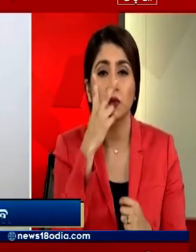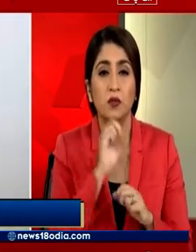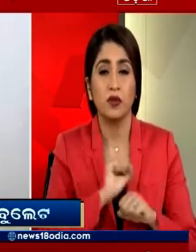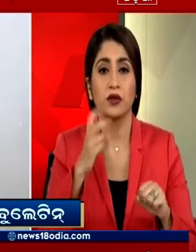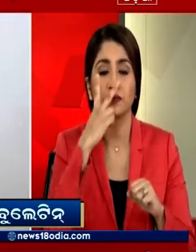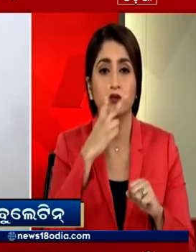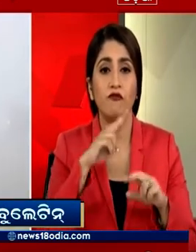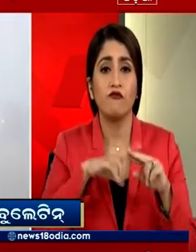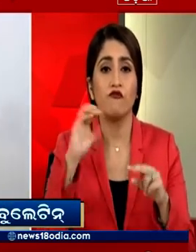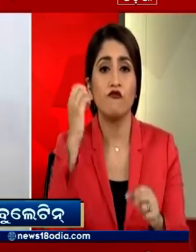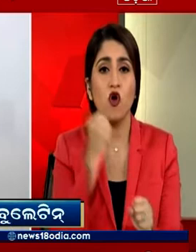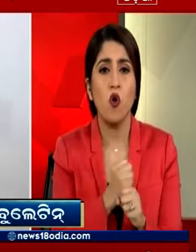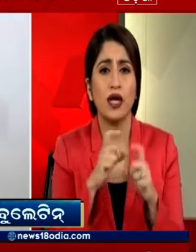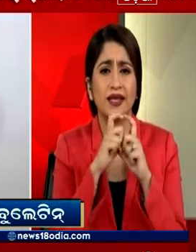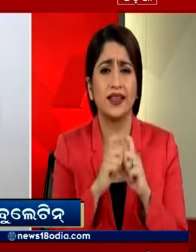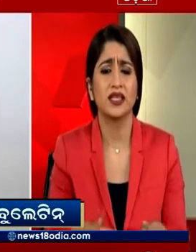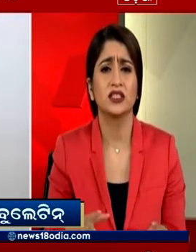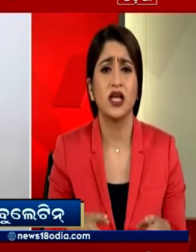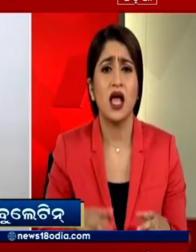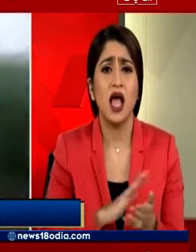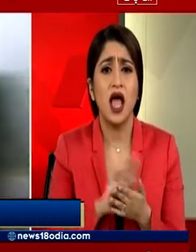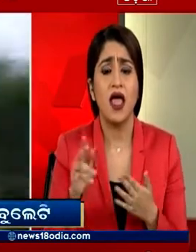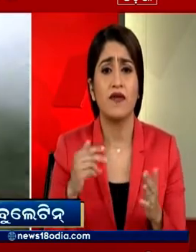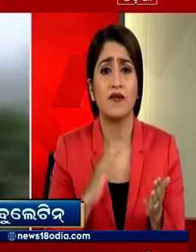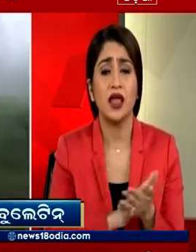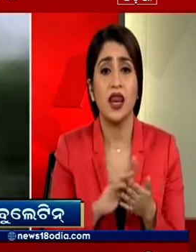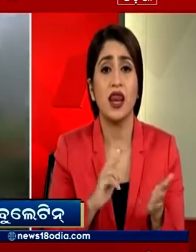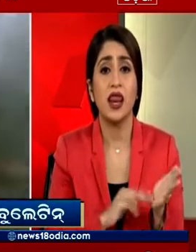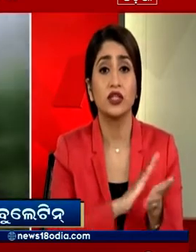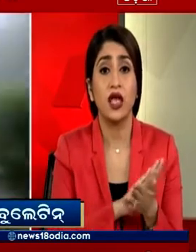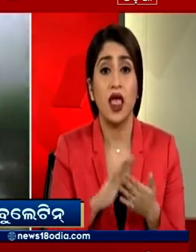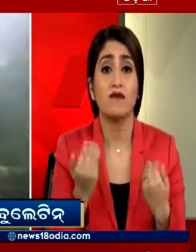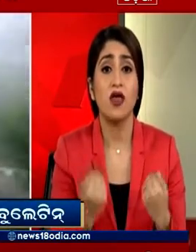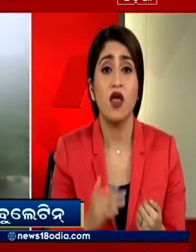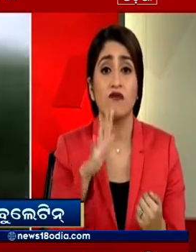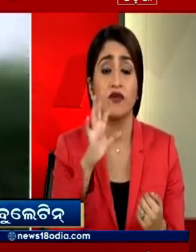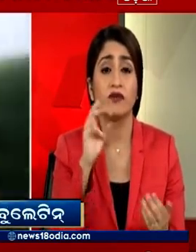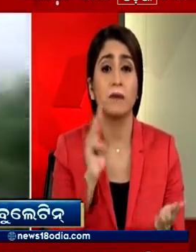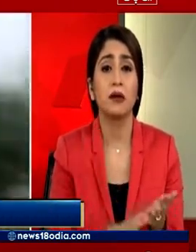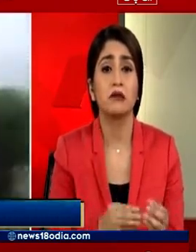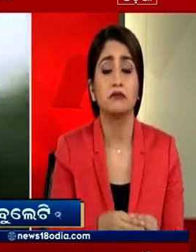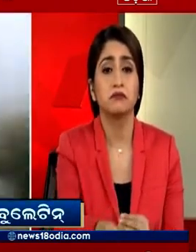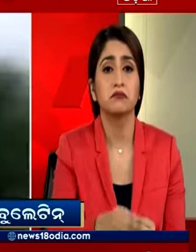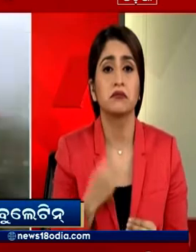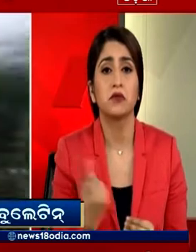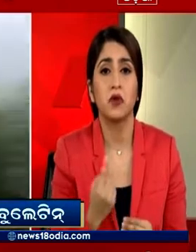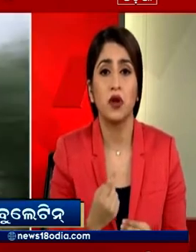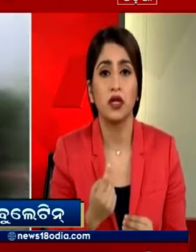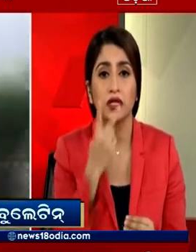चंडीगर पटियाला हाइवे साथ पर विजिबिलिटी गिरकर 50 मीटर के करीब रह गई है विजिबिलिटी कम होने